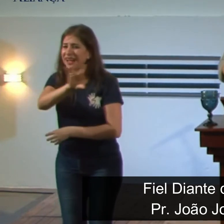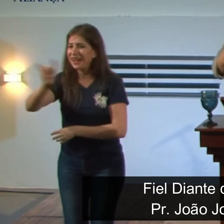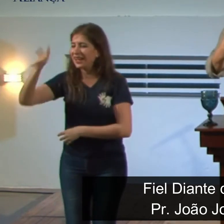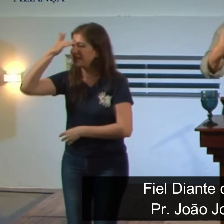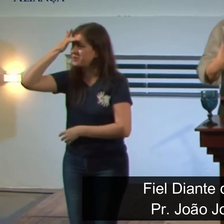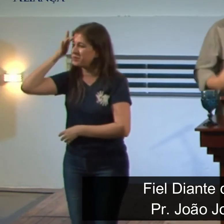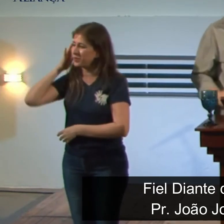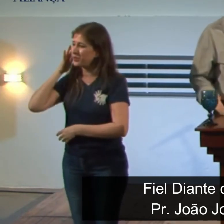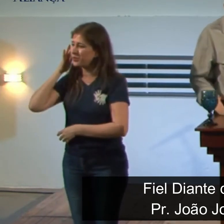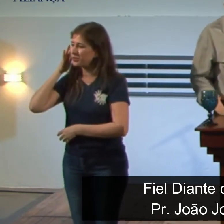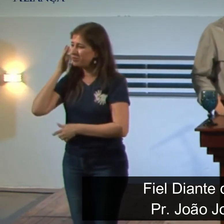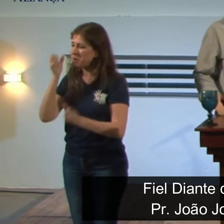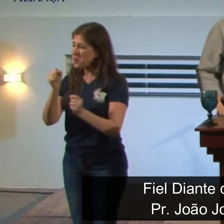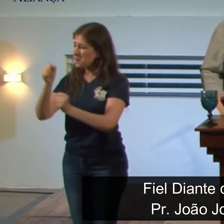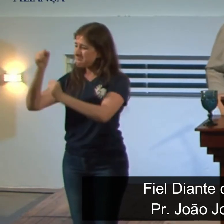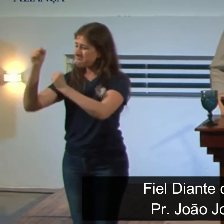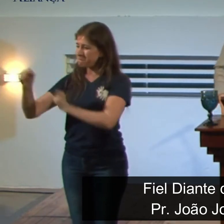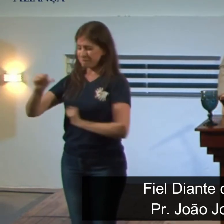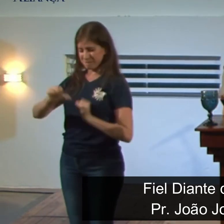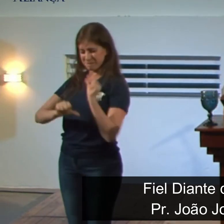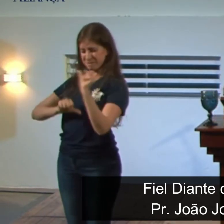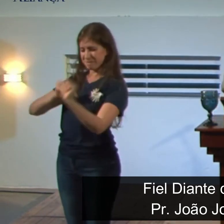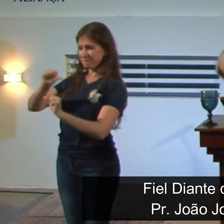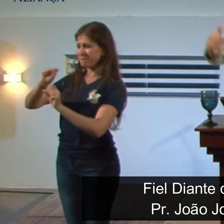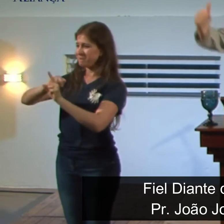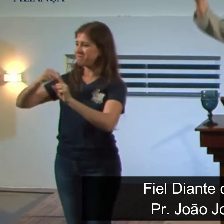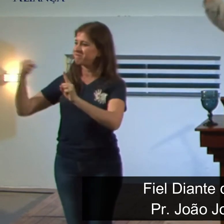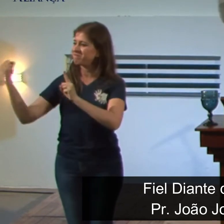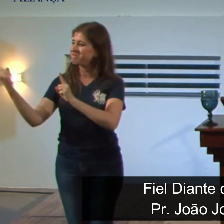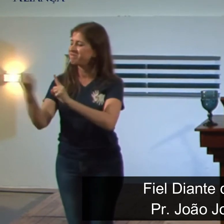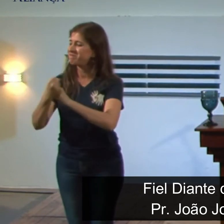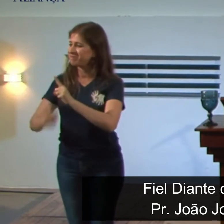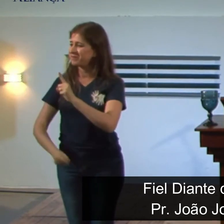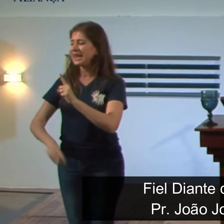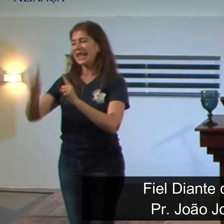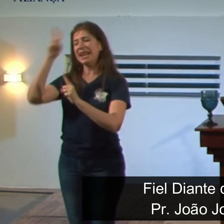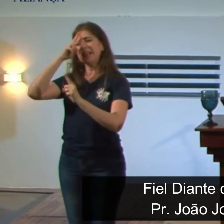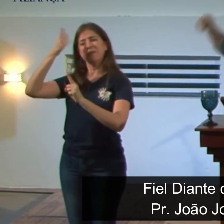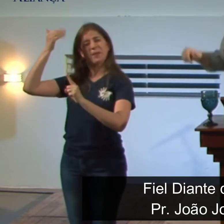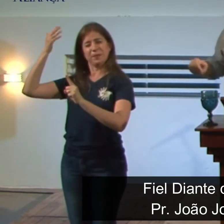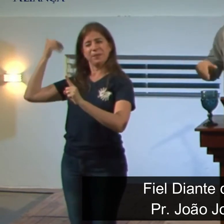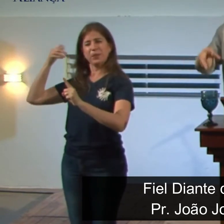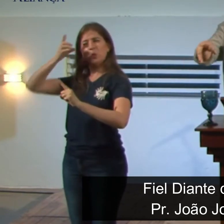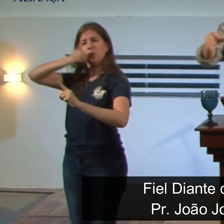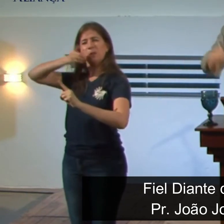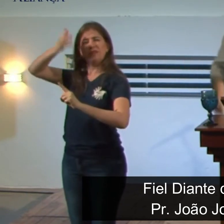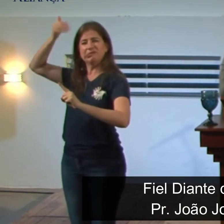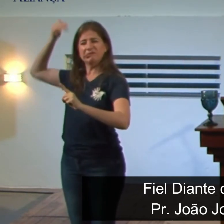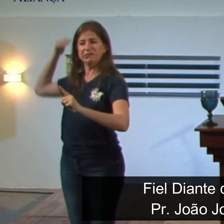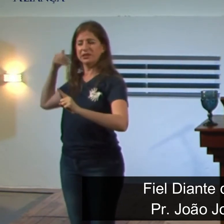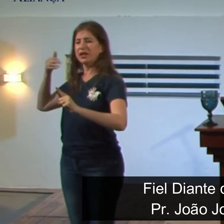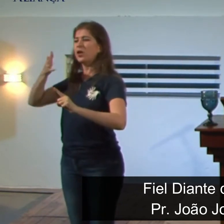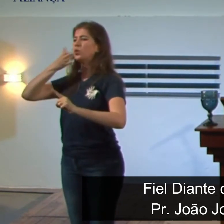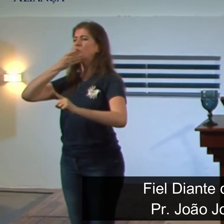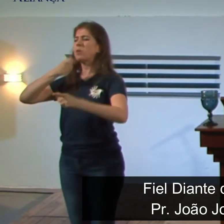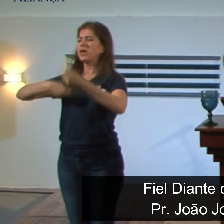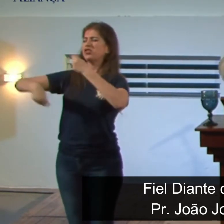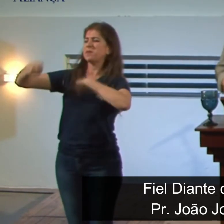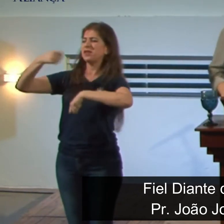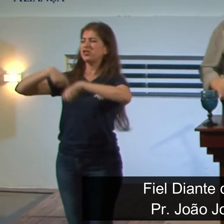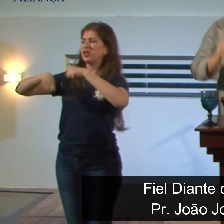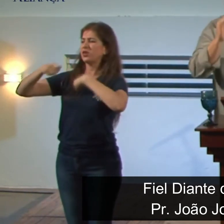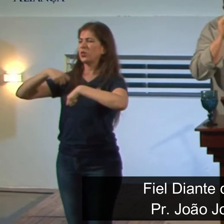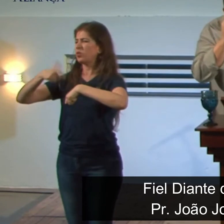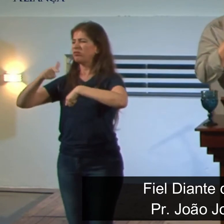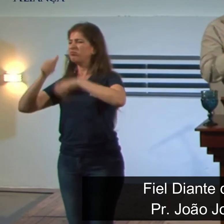instrumento de transformação na sociedade aí eu quero lembrar de uma pregação de alguns domingos atrás daquele administrador infiel um texto